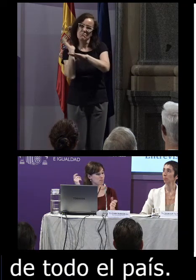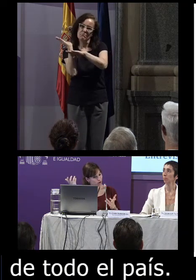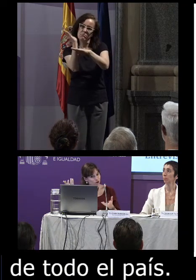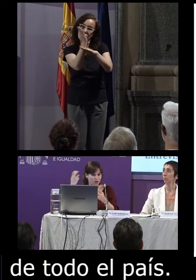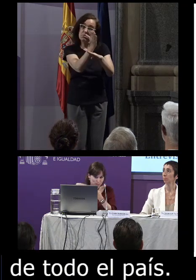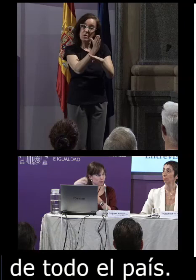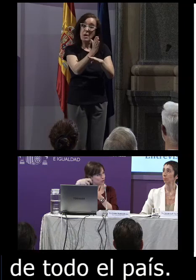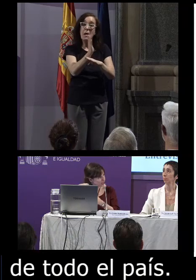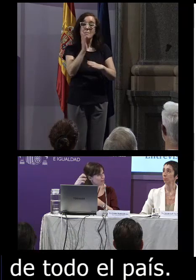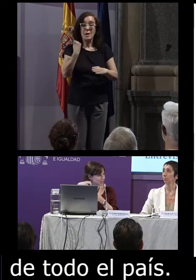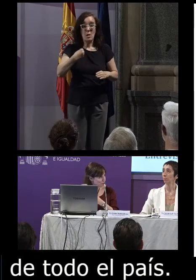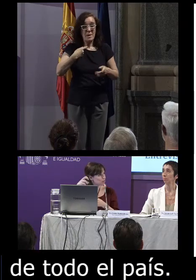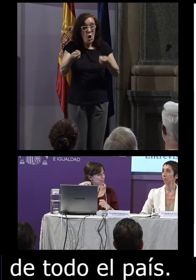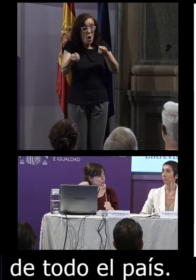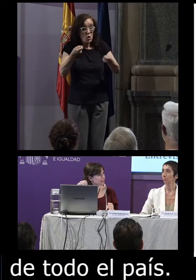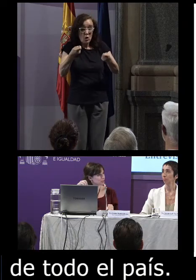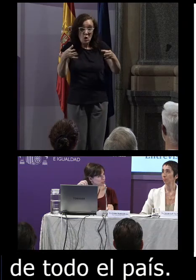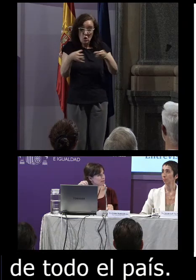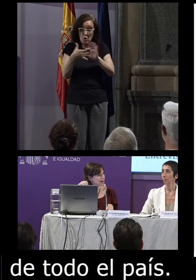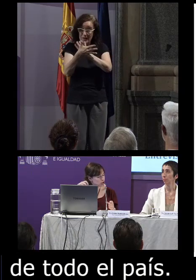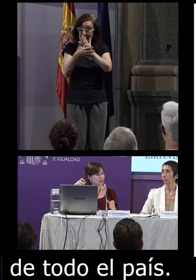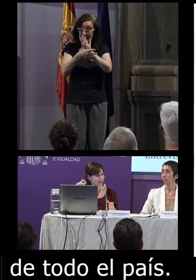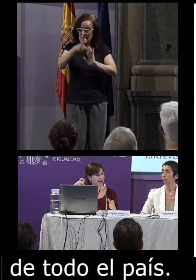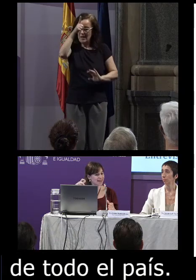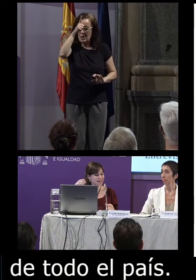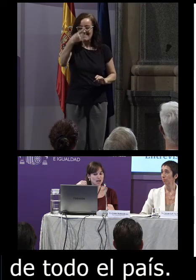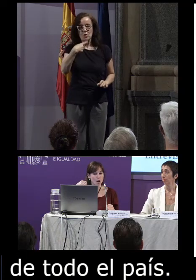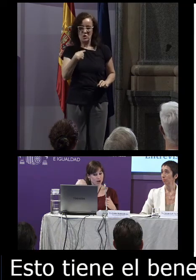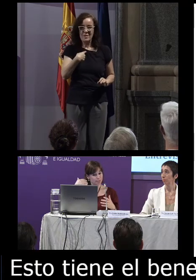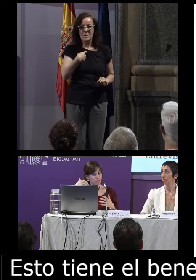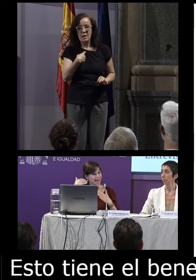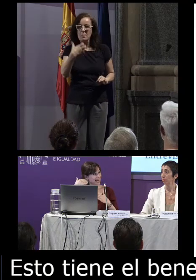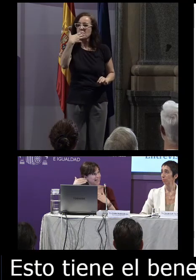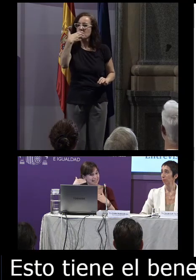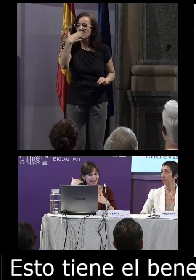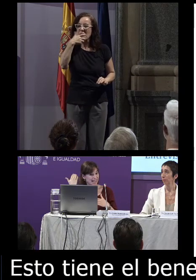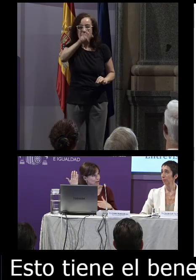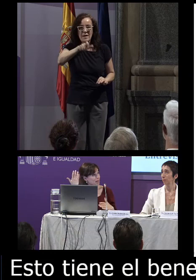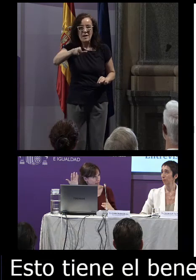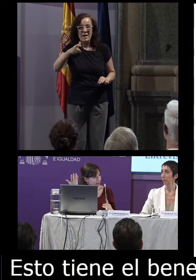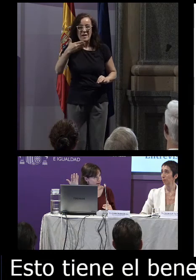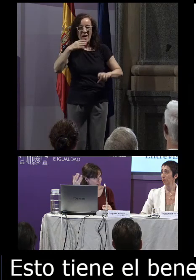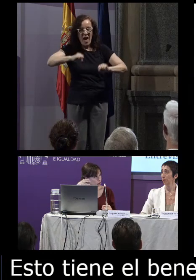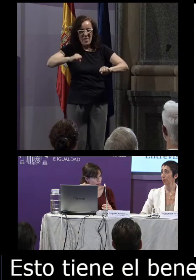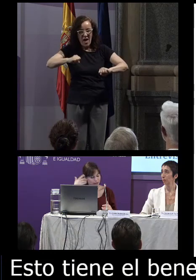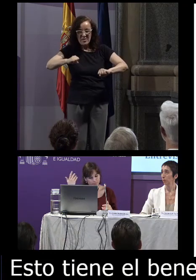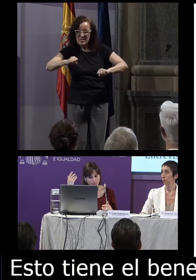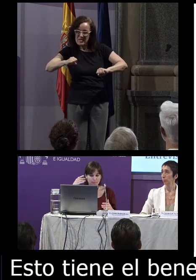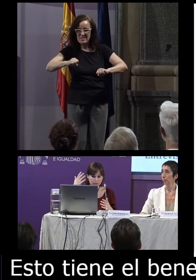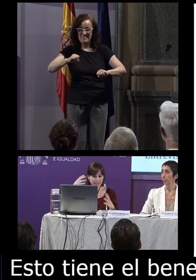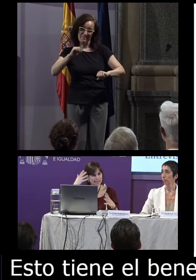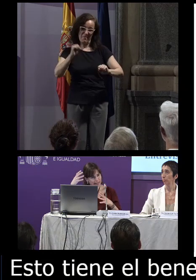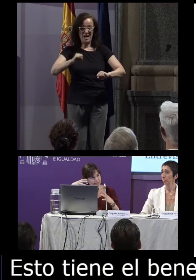pero los mismos coordinadores del corpus de lengua de signos alemana nos decían que por ejemplo para la gente de edad avanzada de